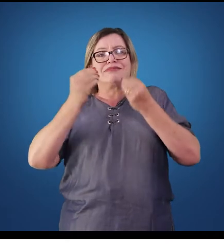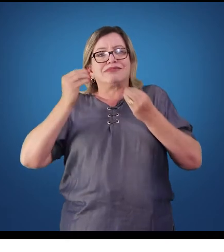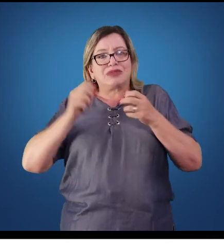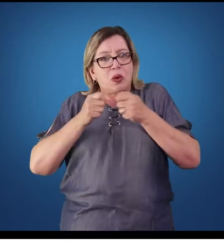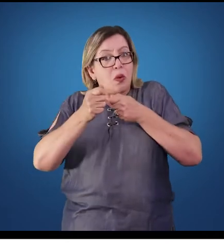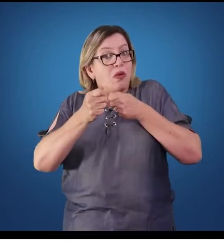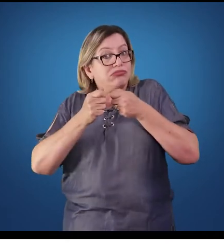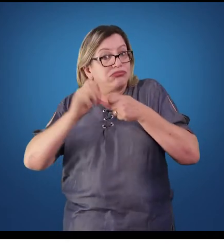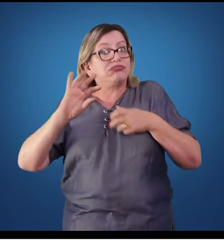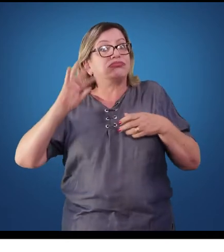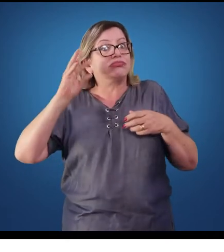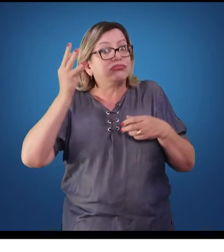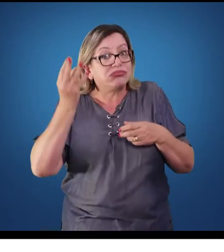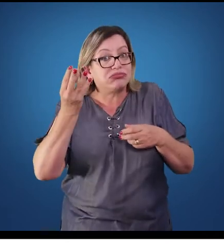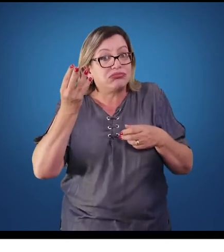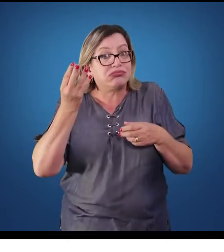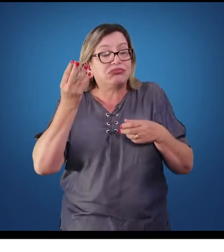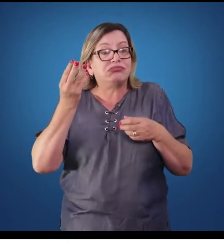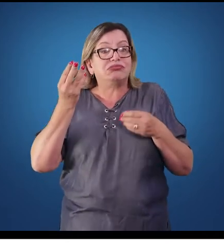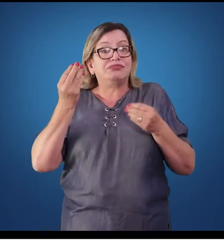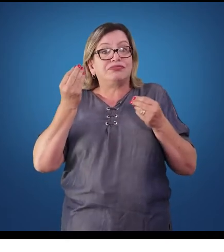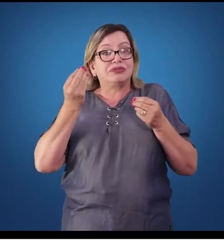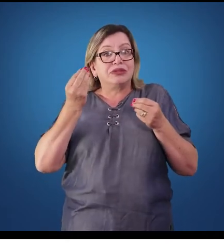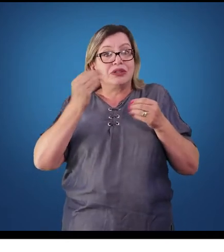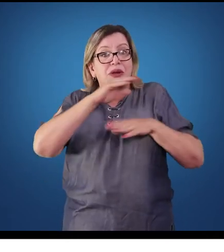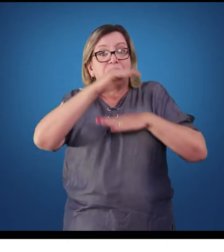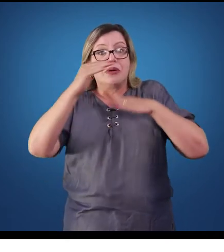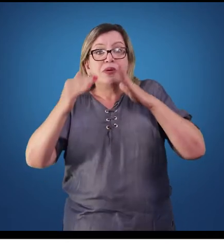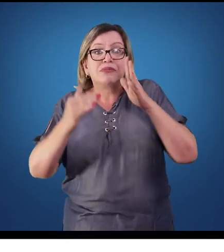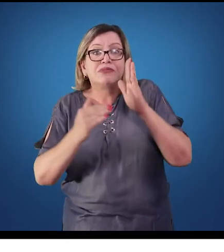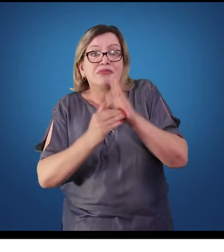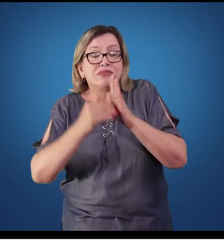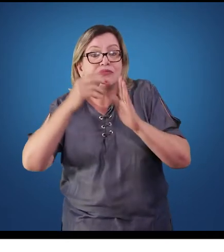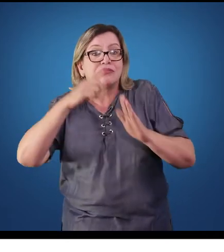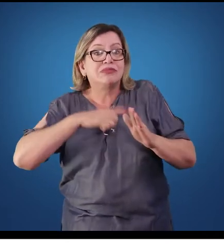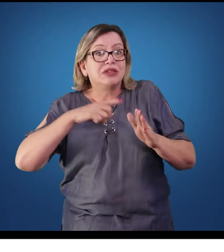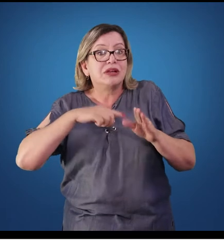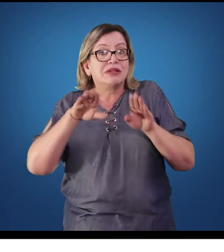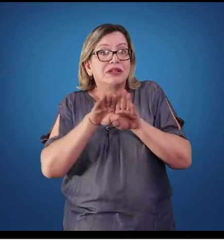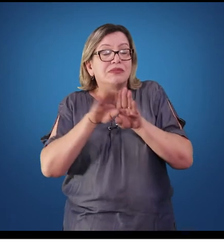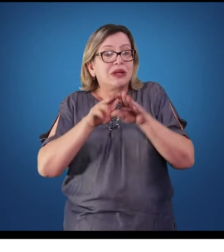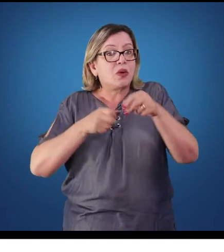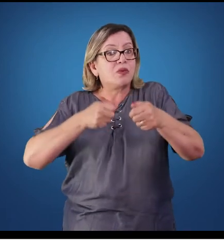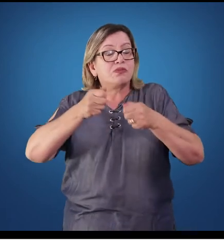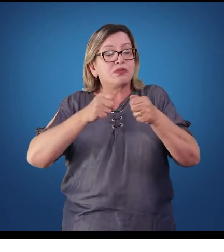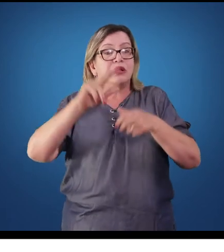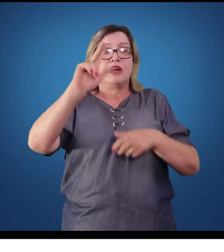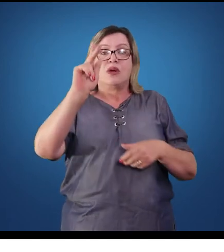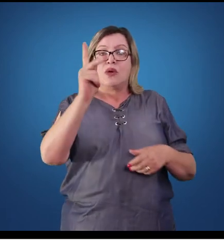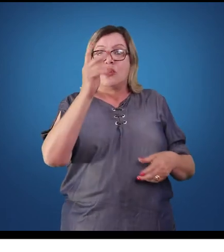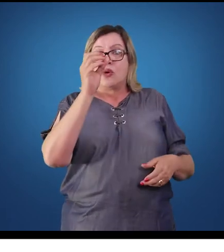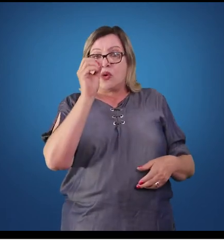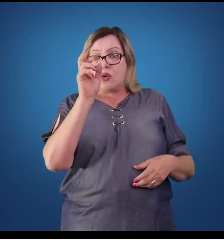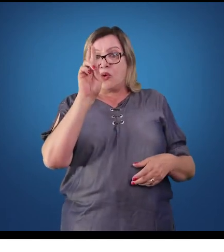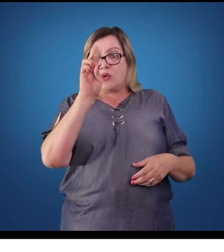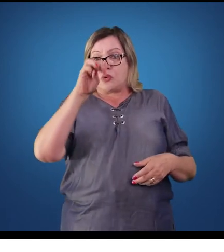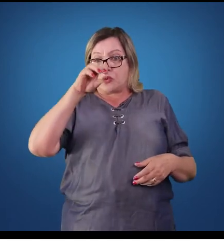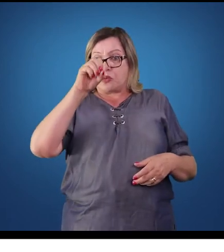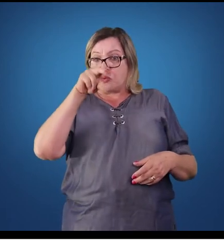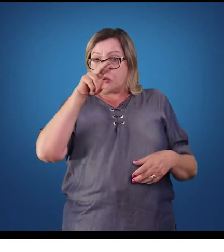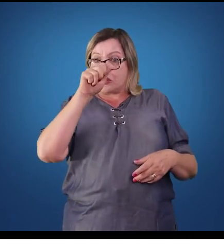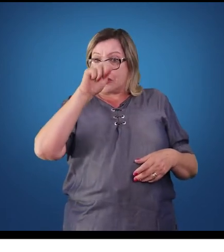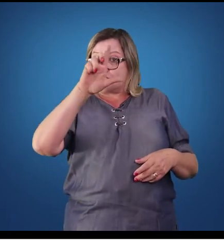controlando a pressão arterial média. Por último, temos o controle hormonal, ou seja, a liberação de